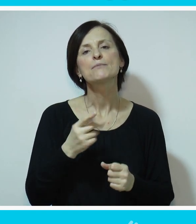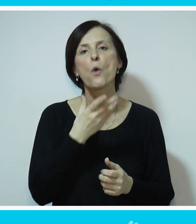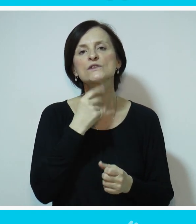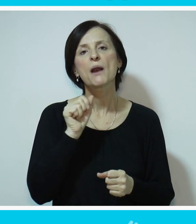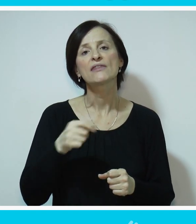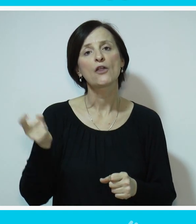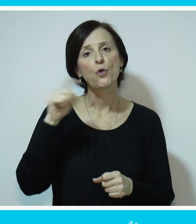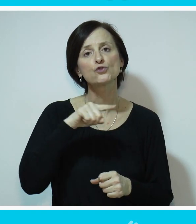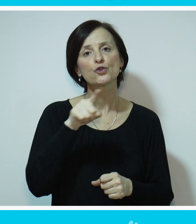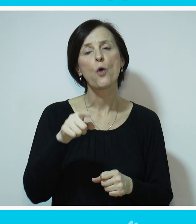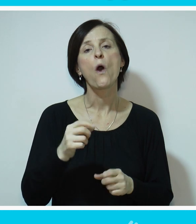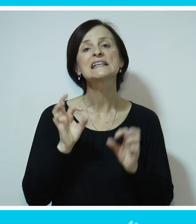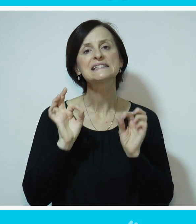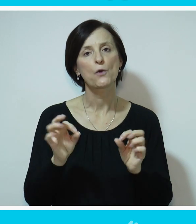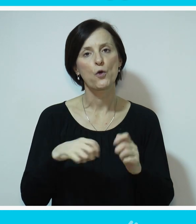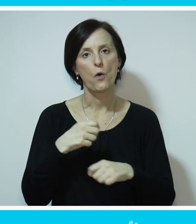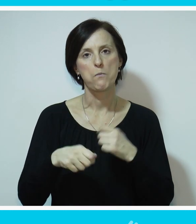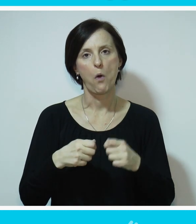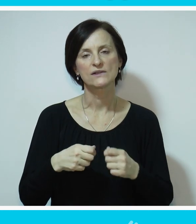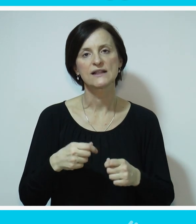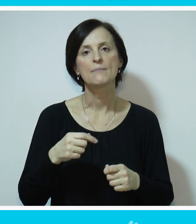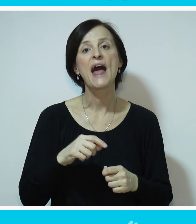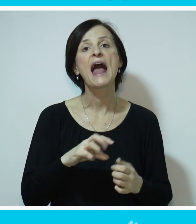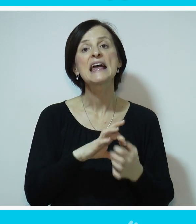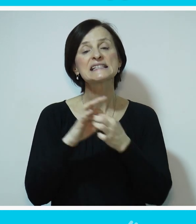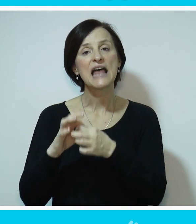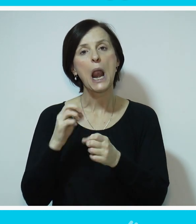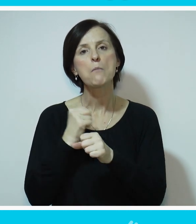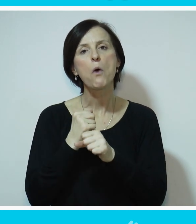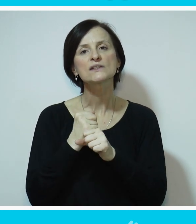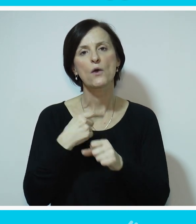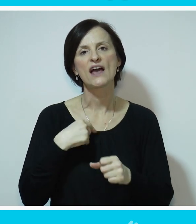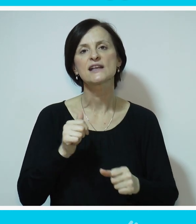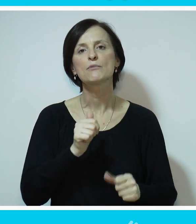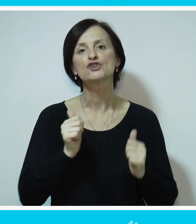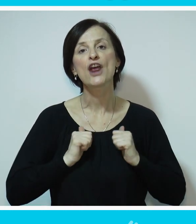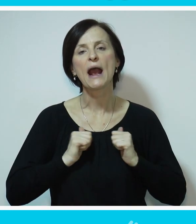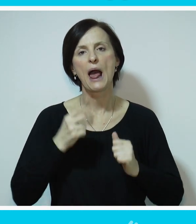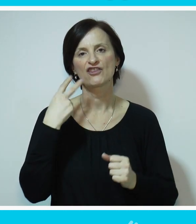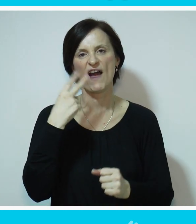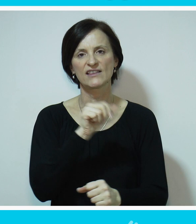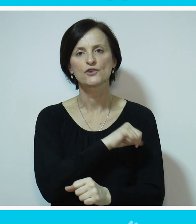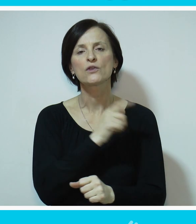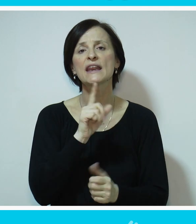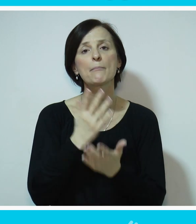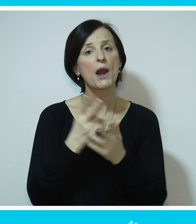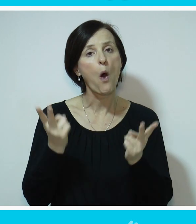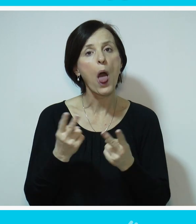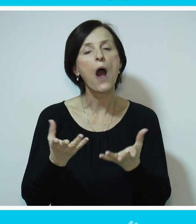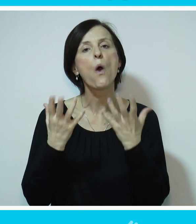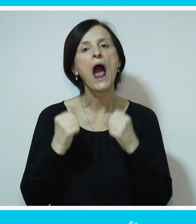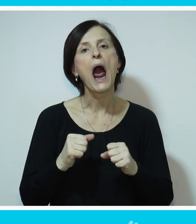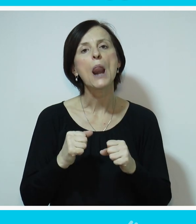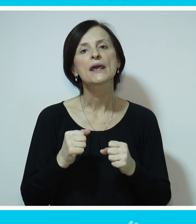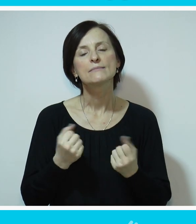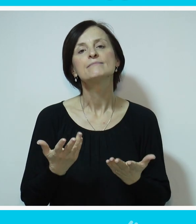da dođe do sigurnog posla. Na stavan posao sam čekala jedno 20 godina. Nije bilo lako sve ovo izdržati, ali